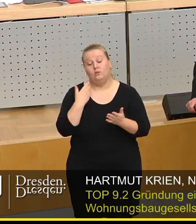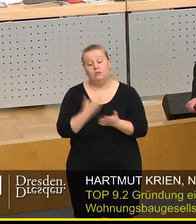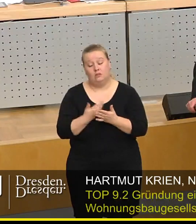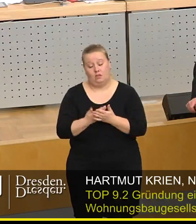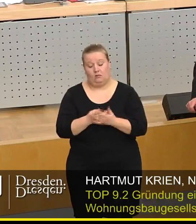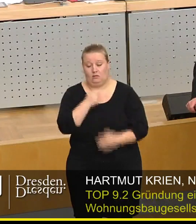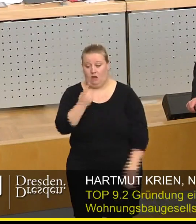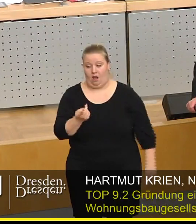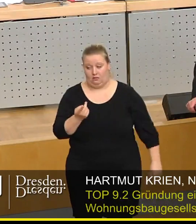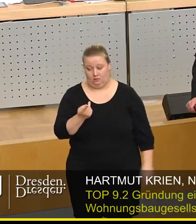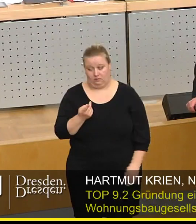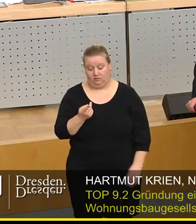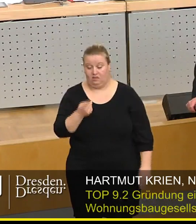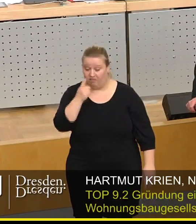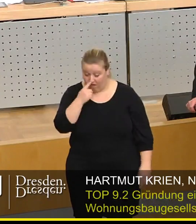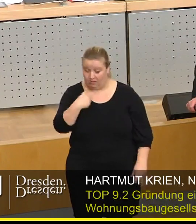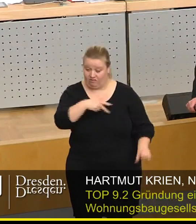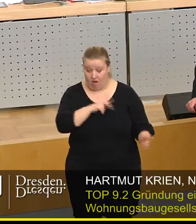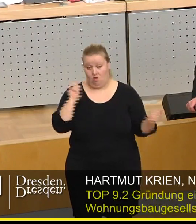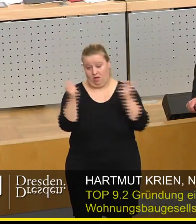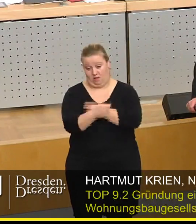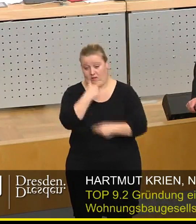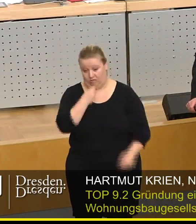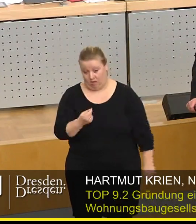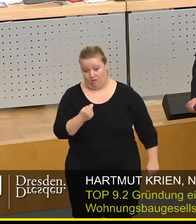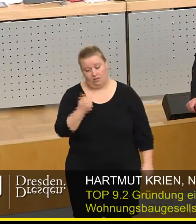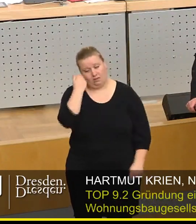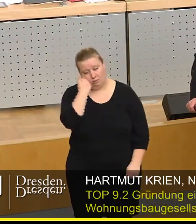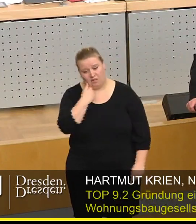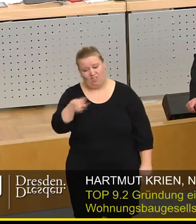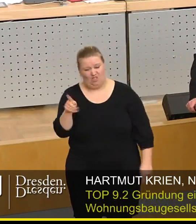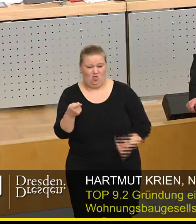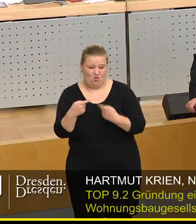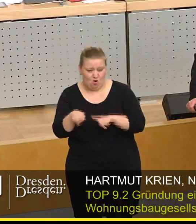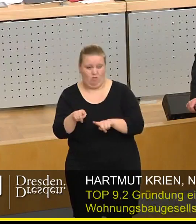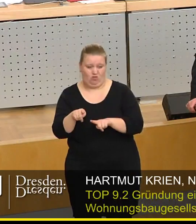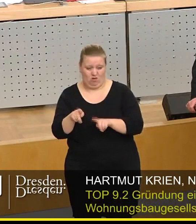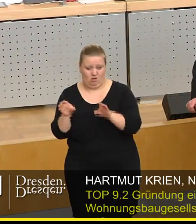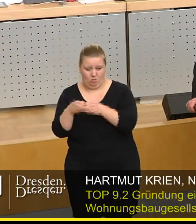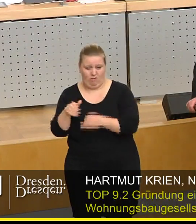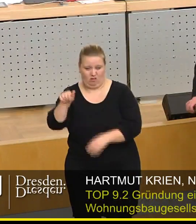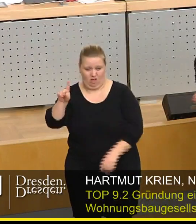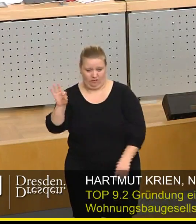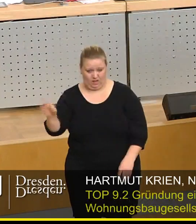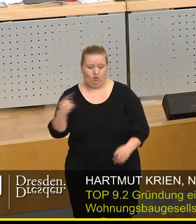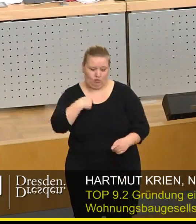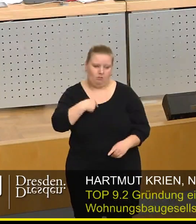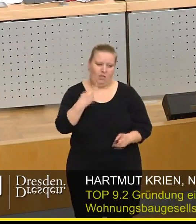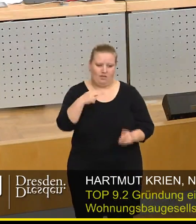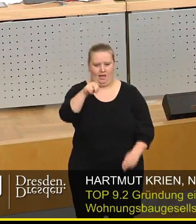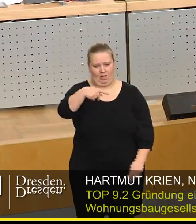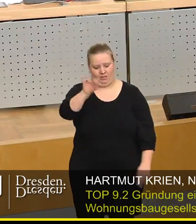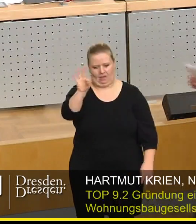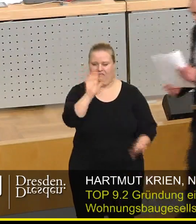Deswegen sage ich den Menschen immer wieder, wenn ihr wirklich was ändern wollt in diesem Land, dann nicht diese komische Rattengruppe von AfD, sondern uns als NPD.